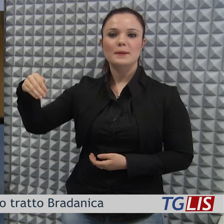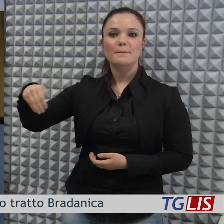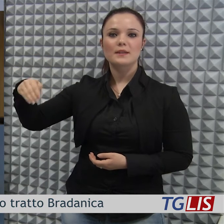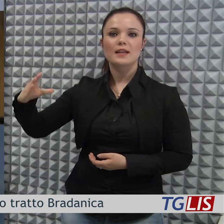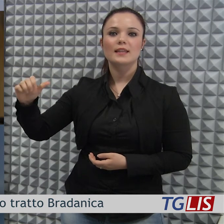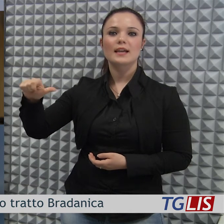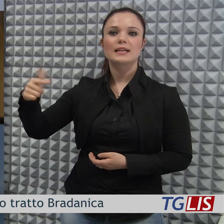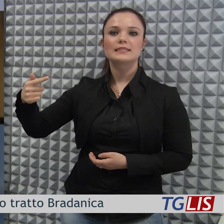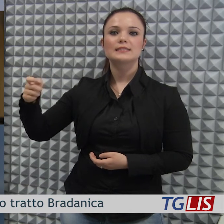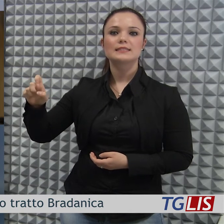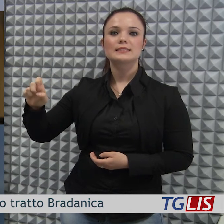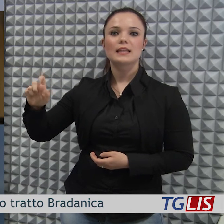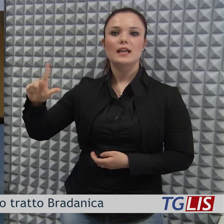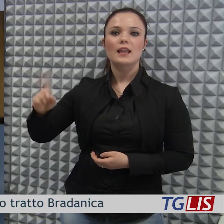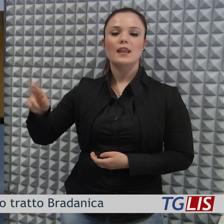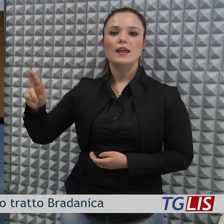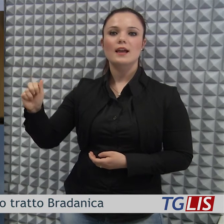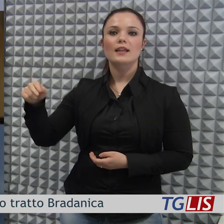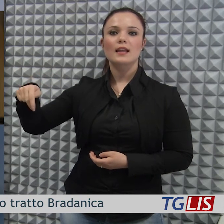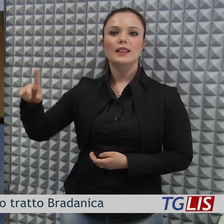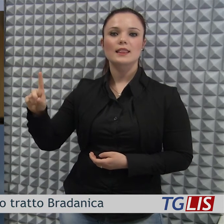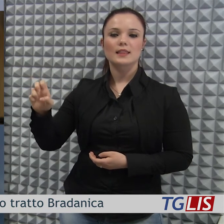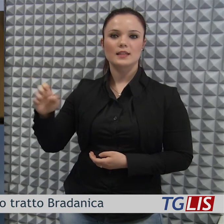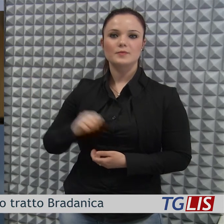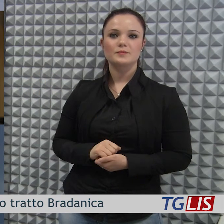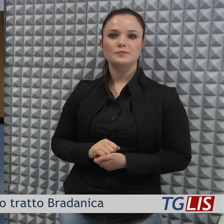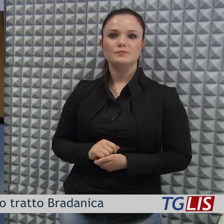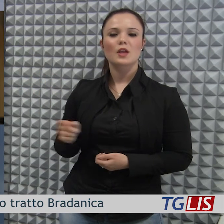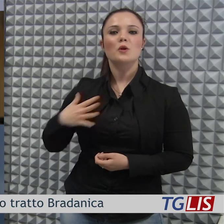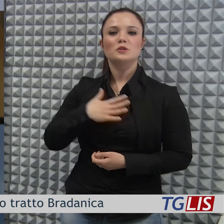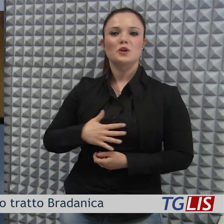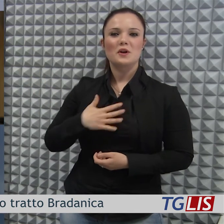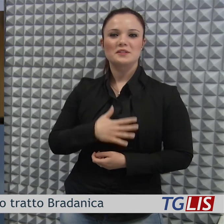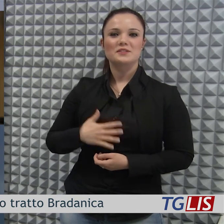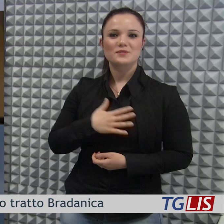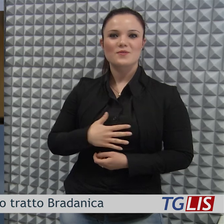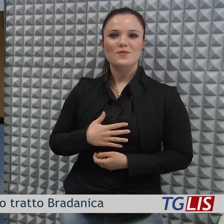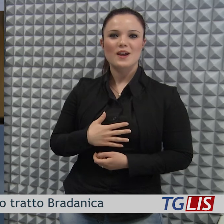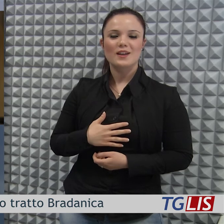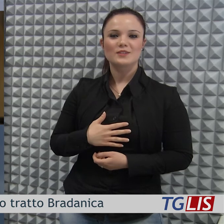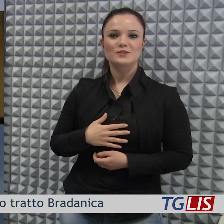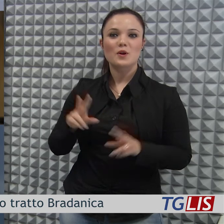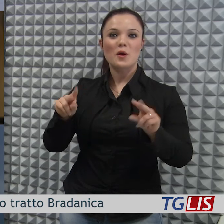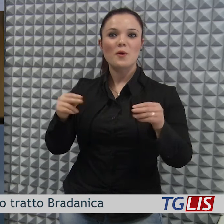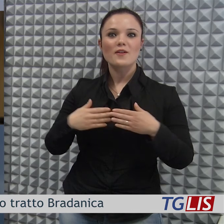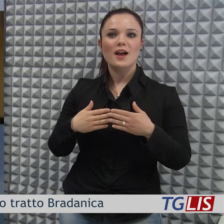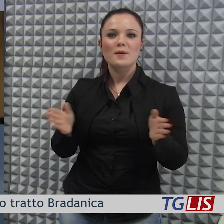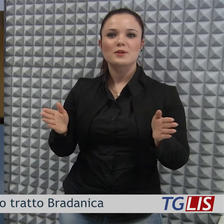Carmine Miranda Castelgrande, commentando con soddisfazione l'apertura al